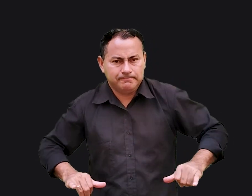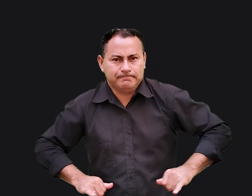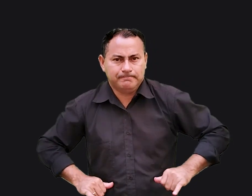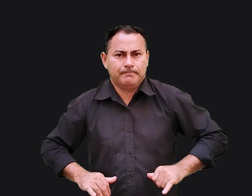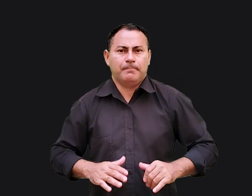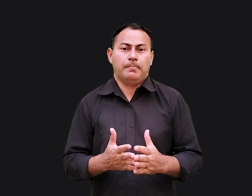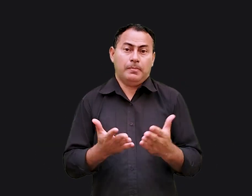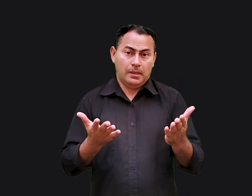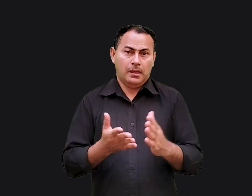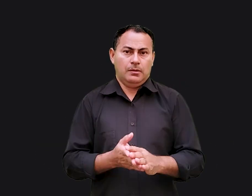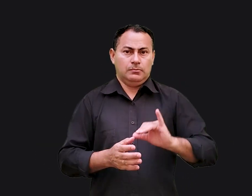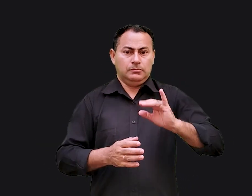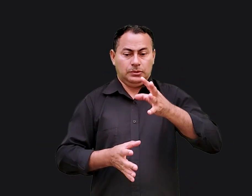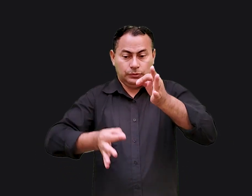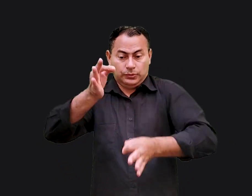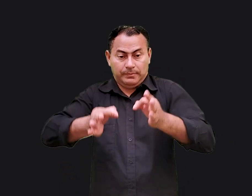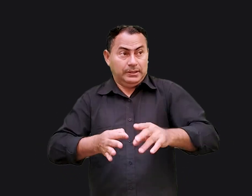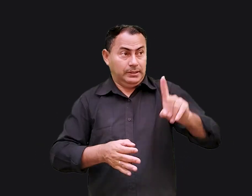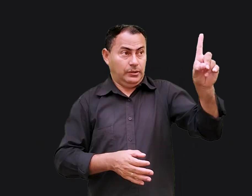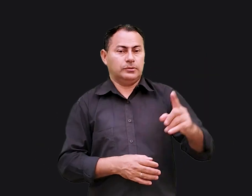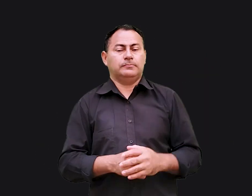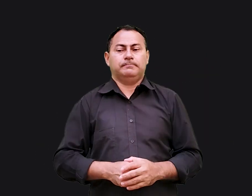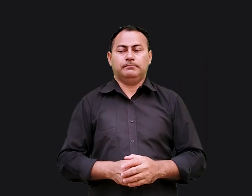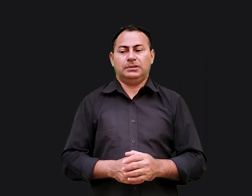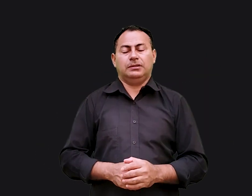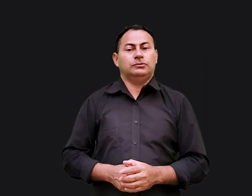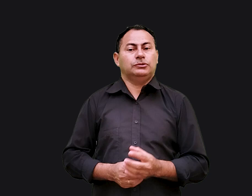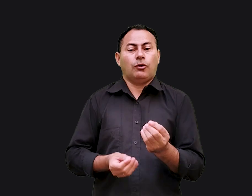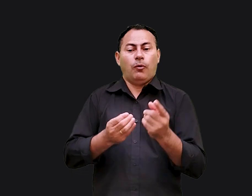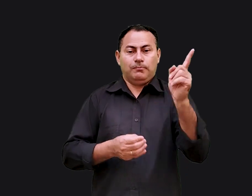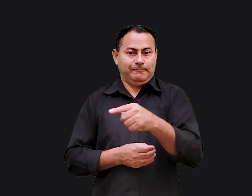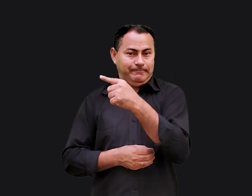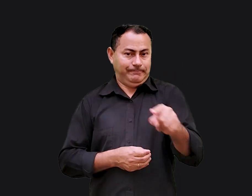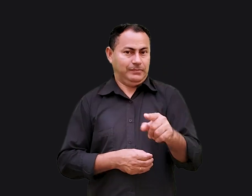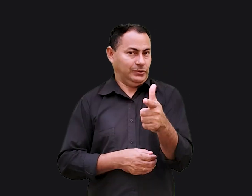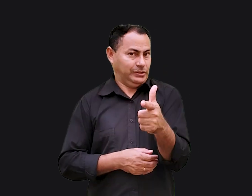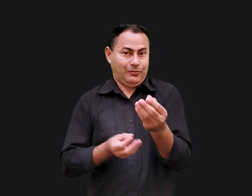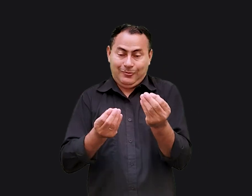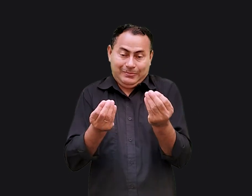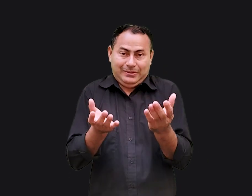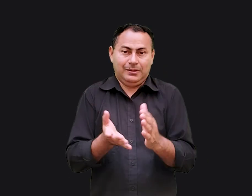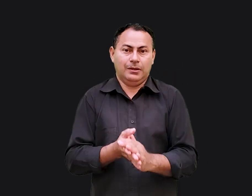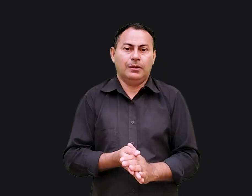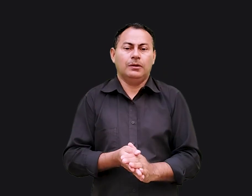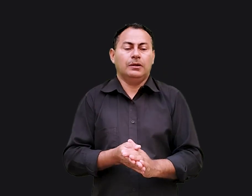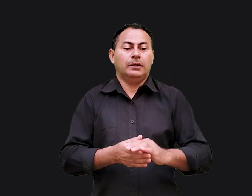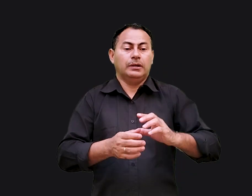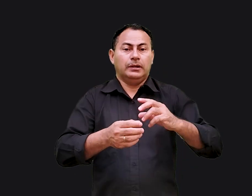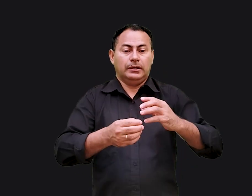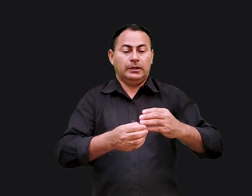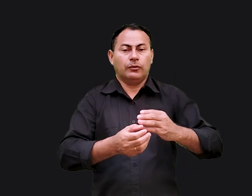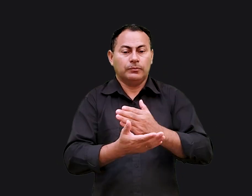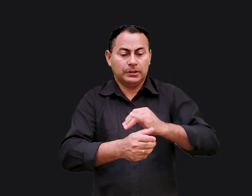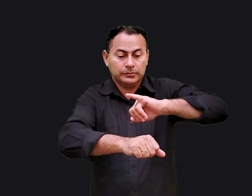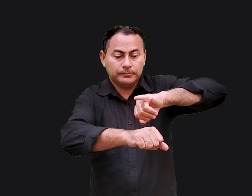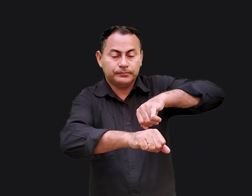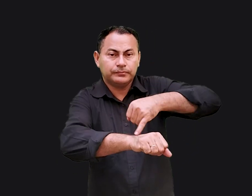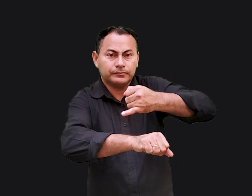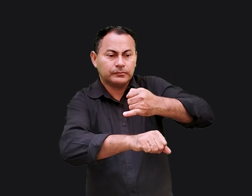calamidade. Isso era o julgamento de Deus e era irrevogável. Quando o cerco a Jerusalém se iniciou,